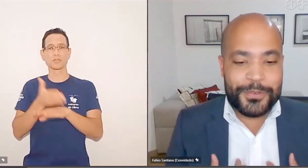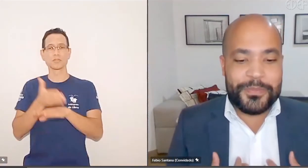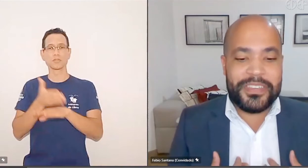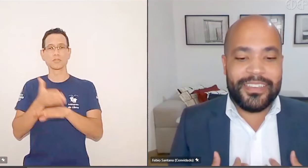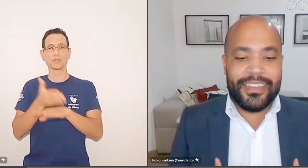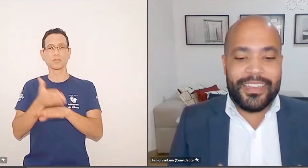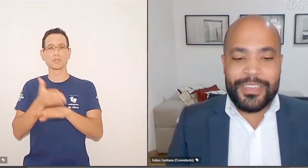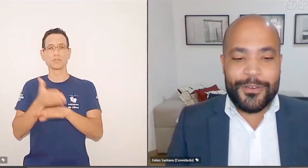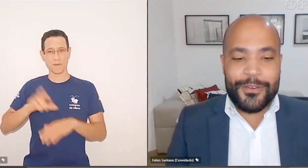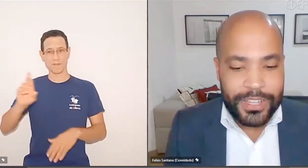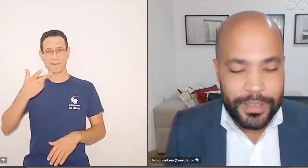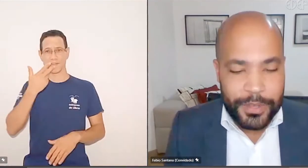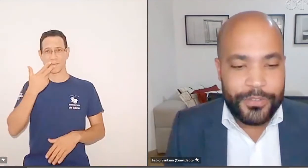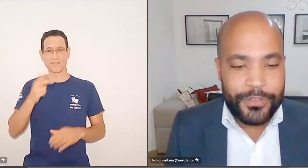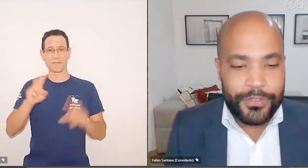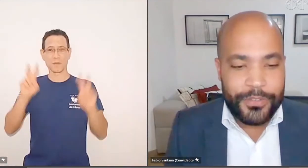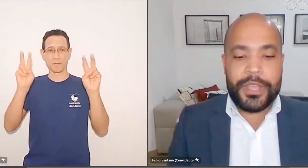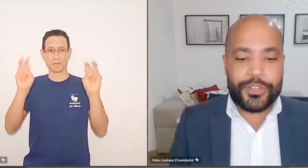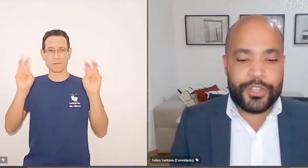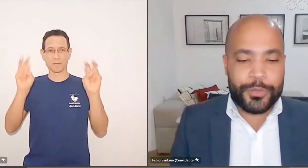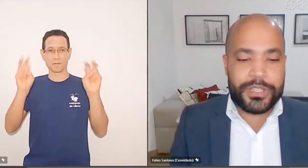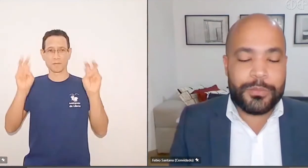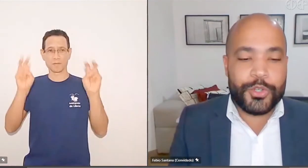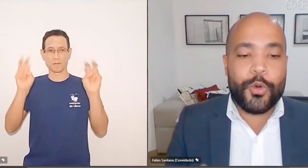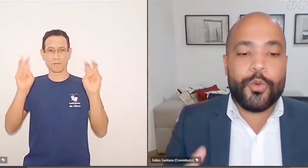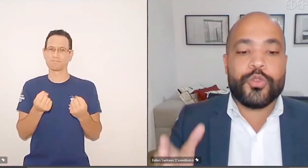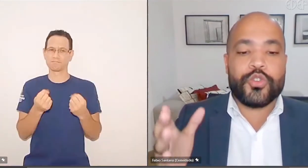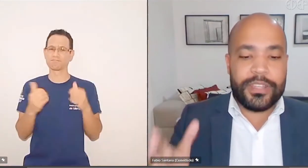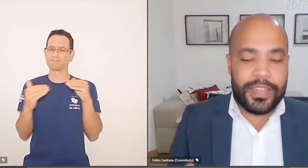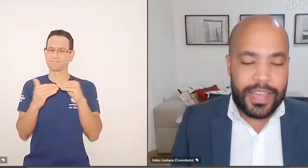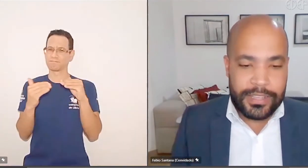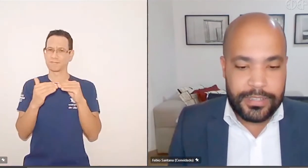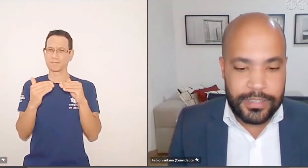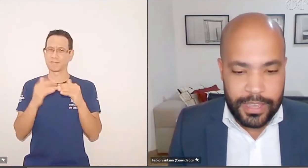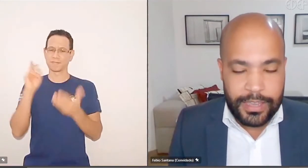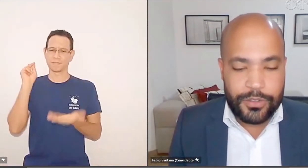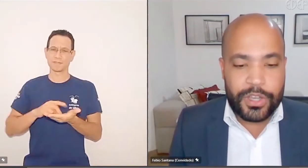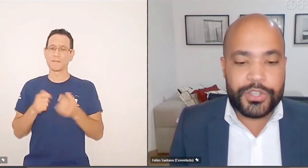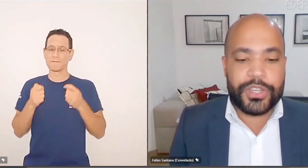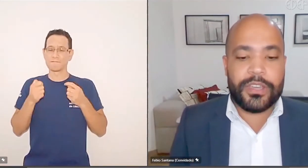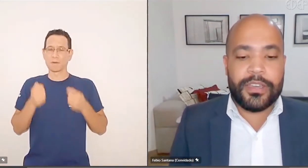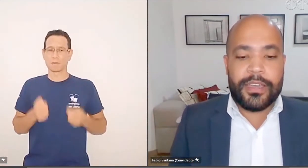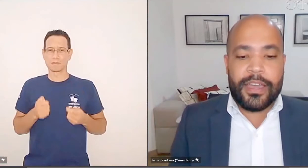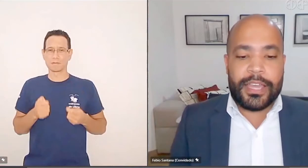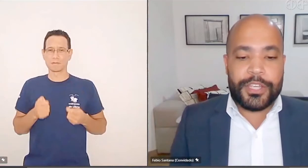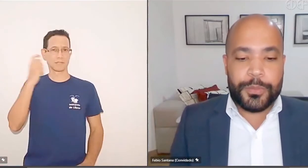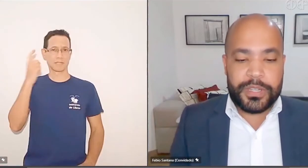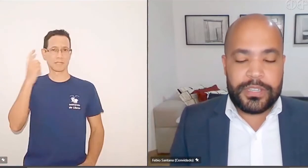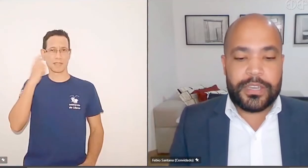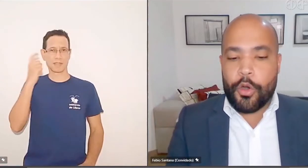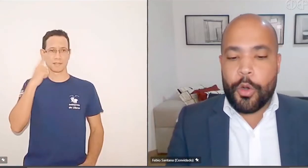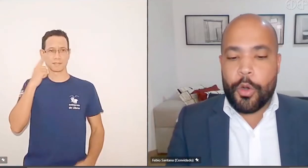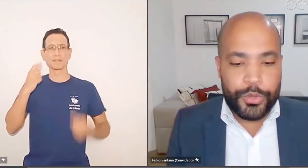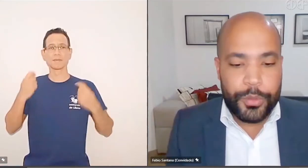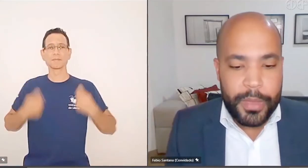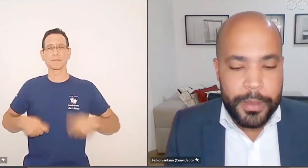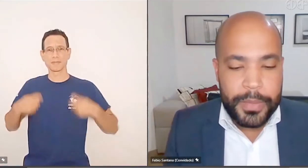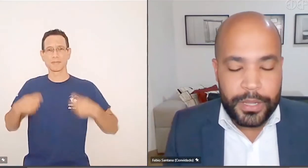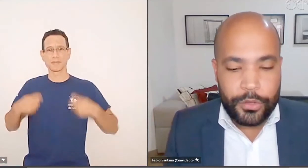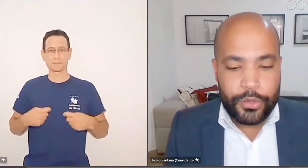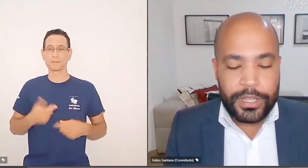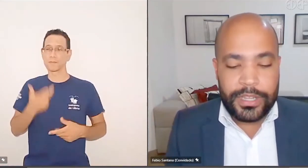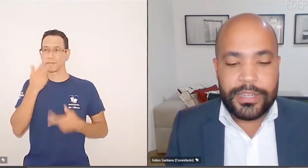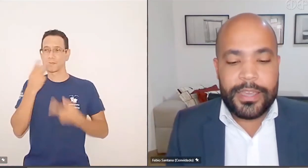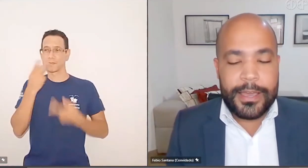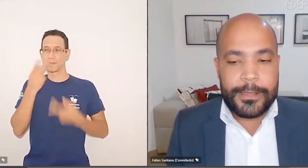partiu dela, não partiu de mim, e eu acolhi imediatamente, falei, realmente nós precisamos consolidar essas ideias, eu acho que a gente precisa, como foi dito